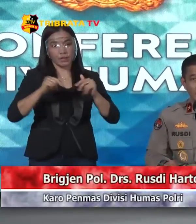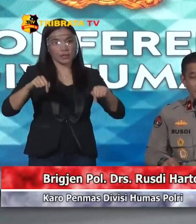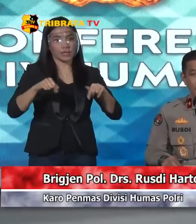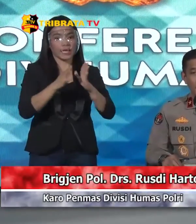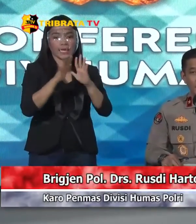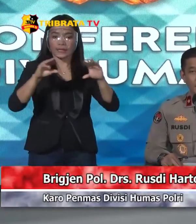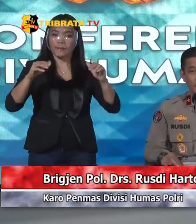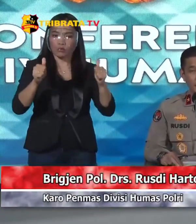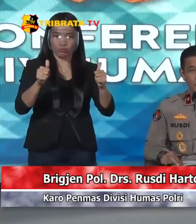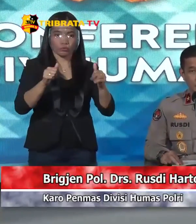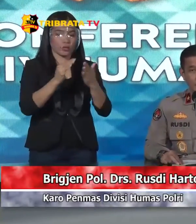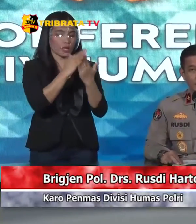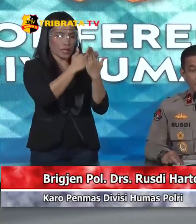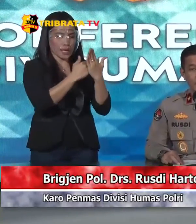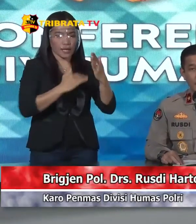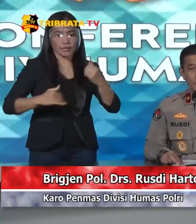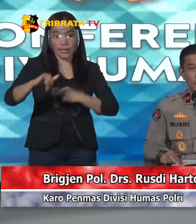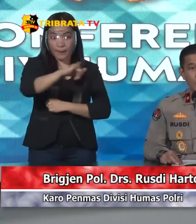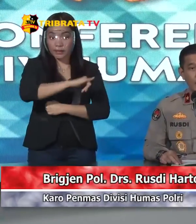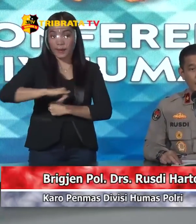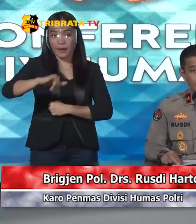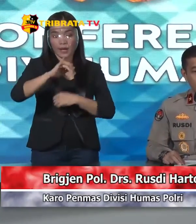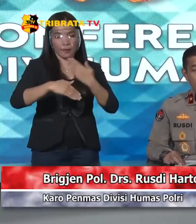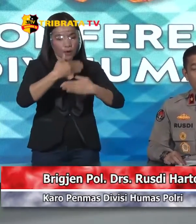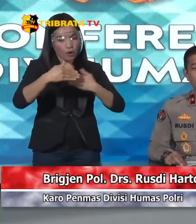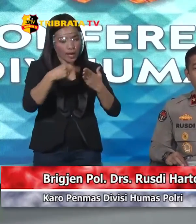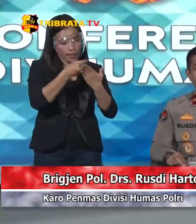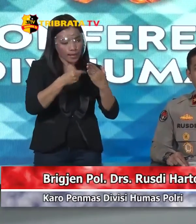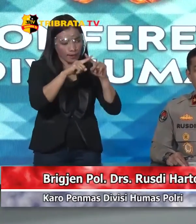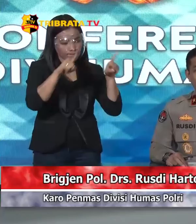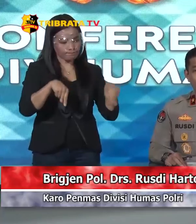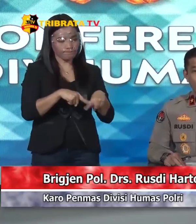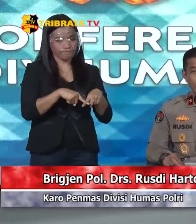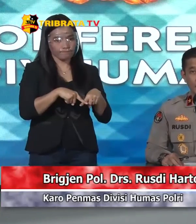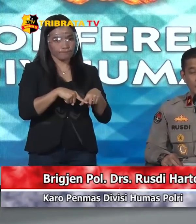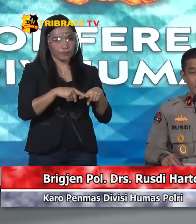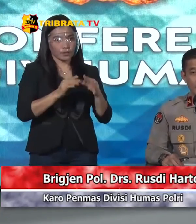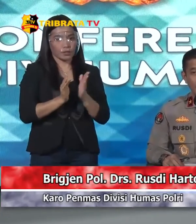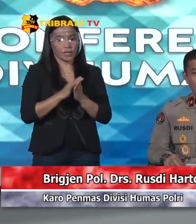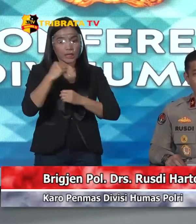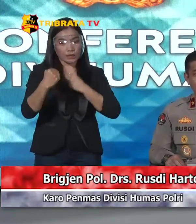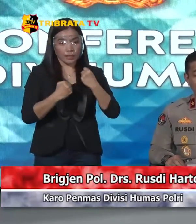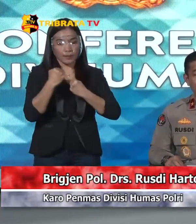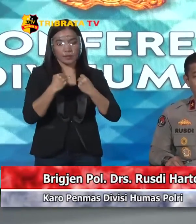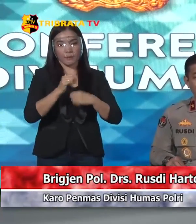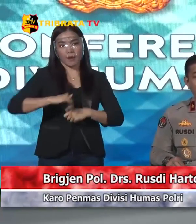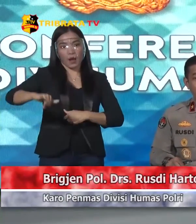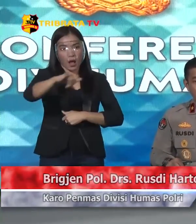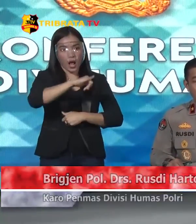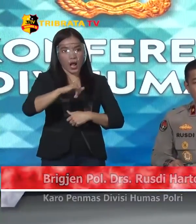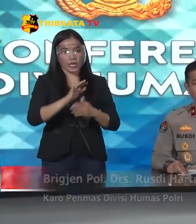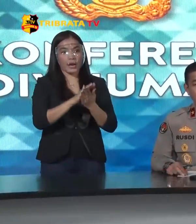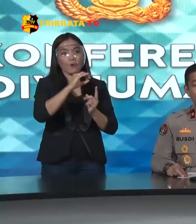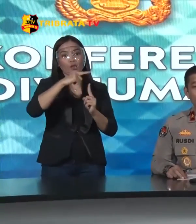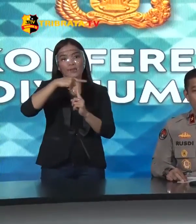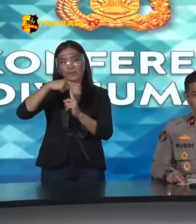-kegiatan Bersama Bersama-sama Dalam Pengolahan data Dan juga Kegiatan bersama Dalam Operasi tangkap